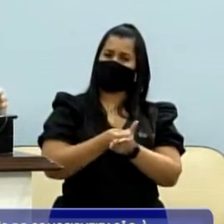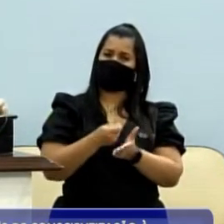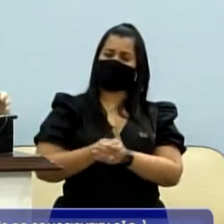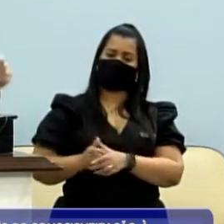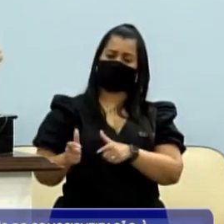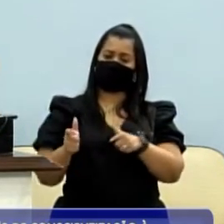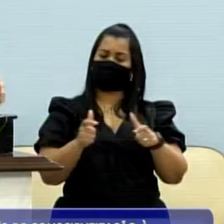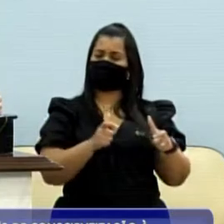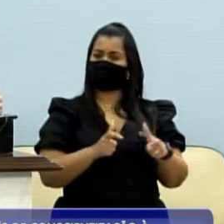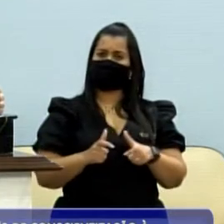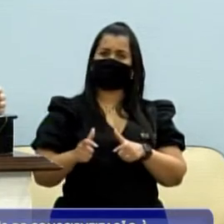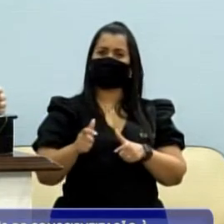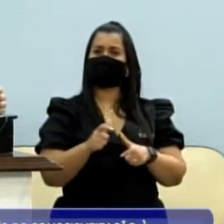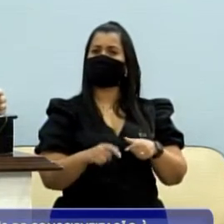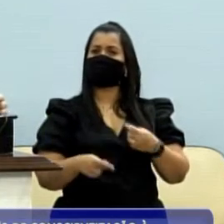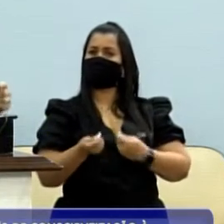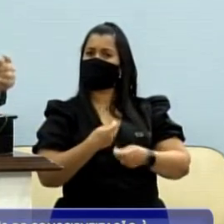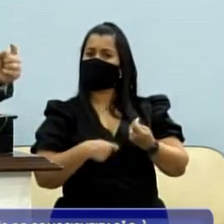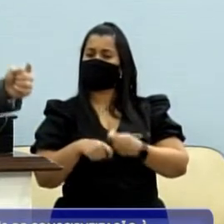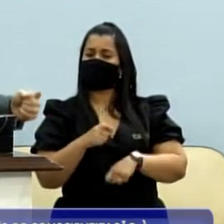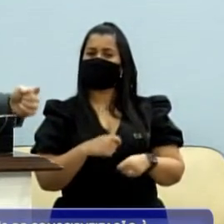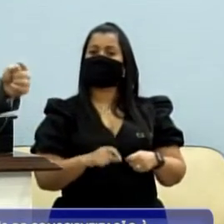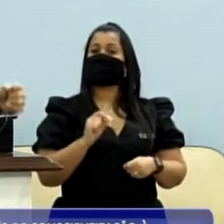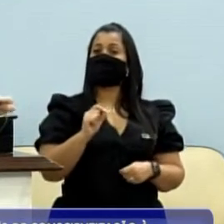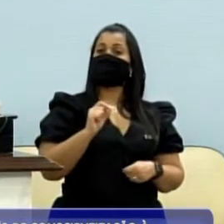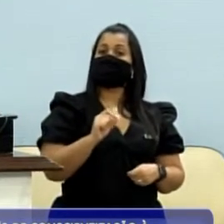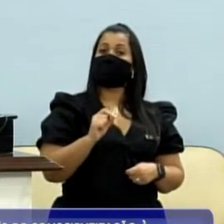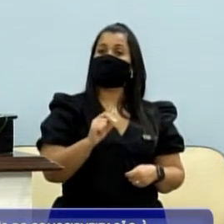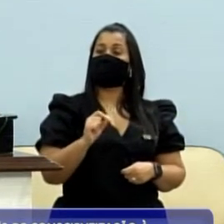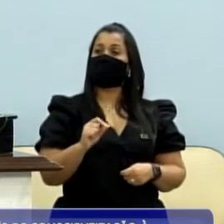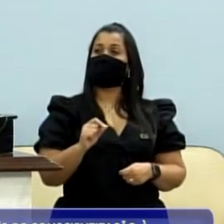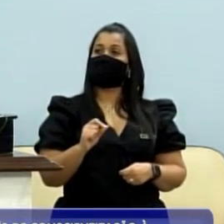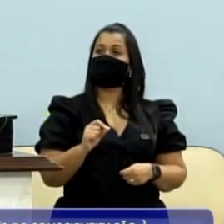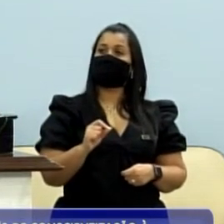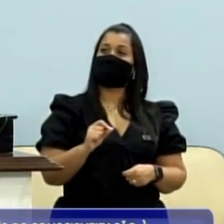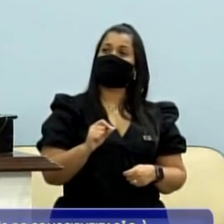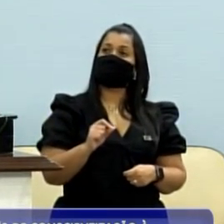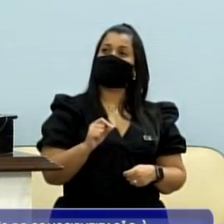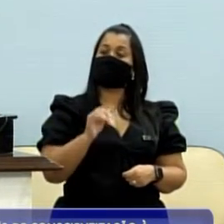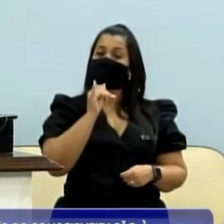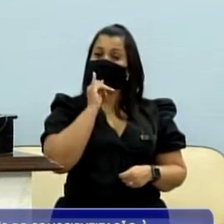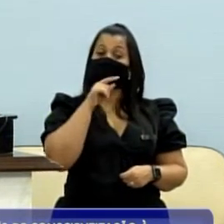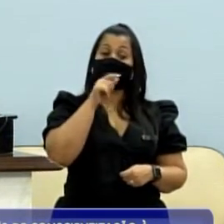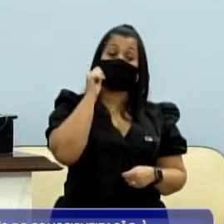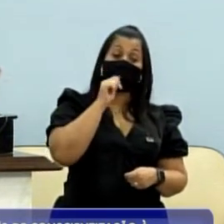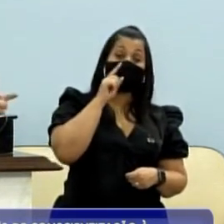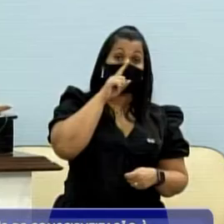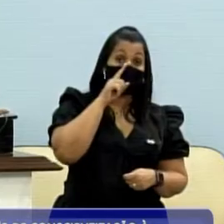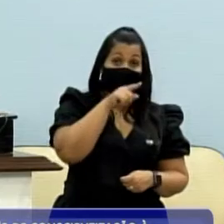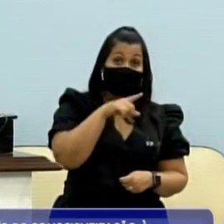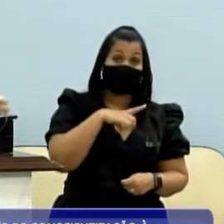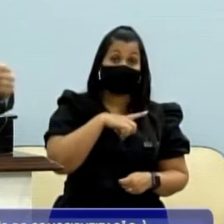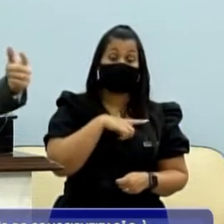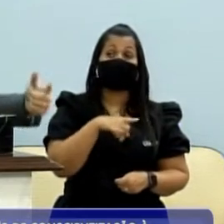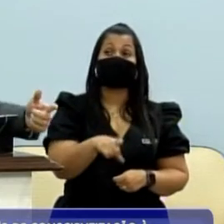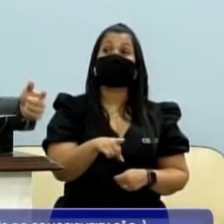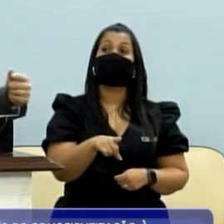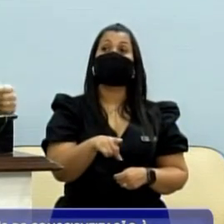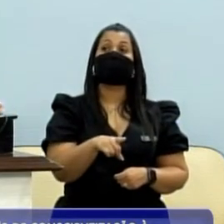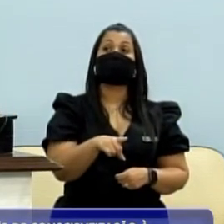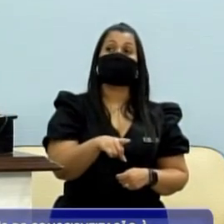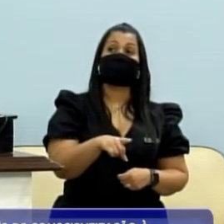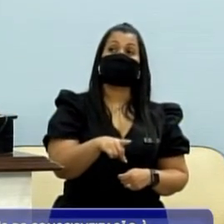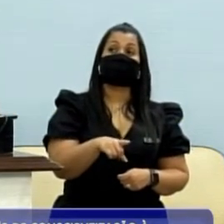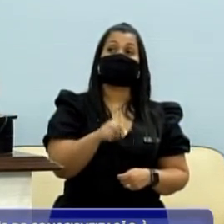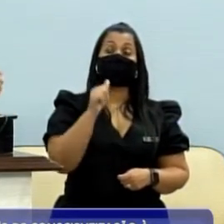estabelecimentos comerciais a darem amparo para uma mulher em situação de risco, porque não é novidade para ninguém. Muitas